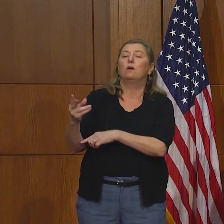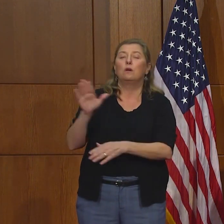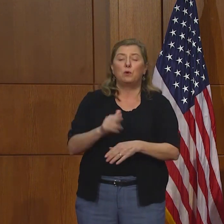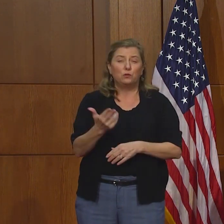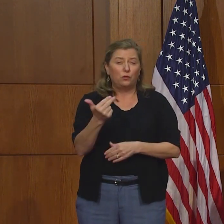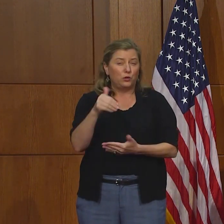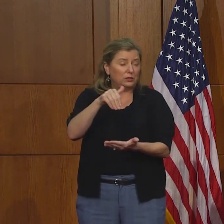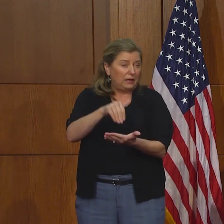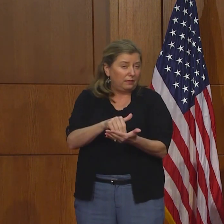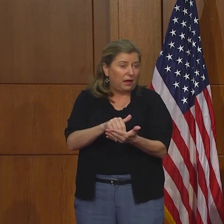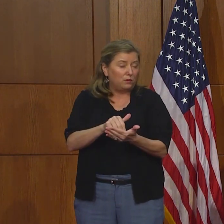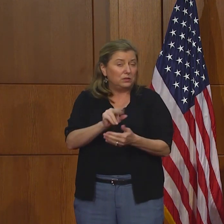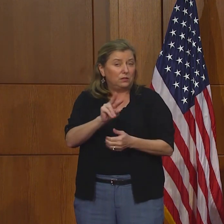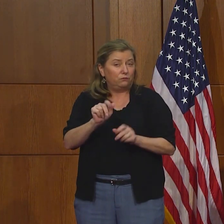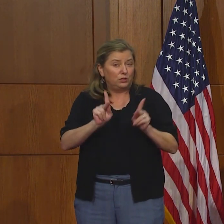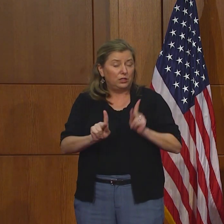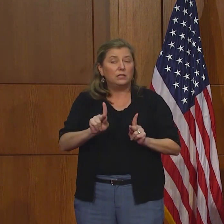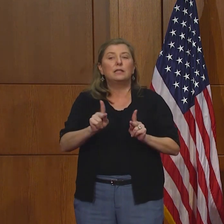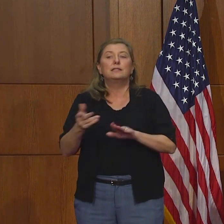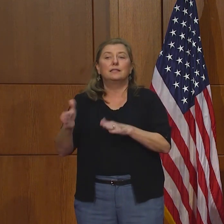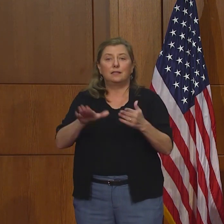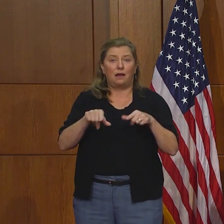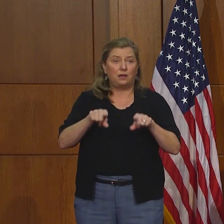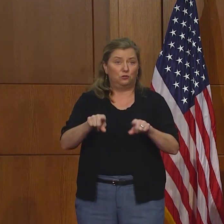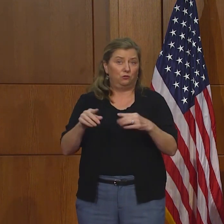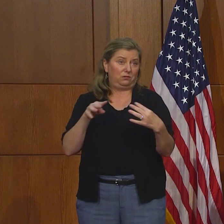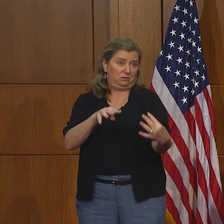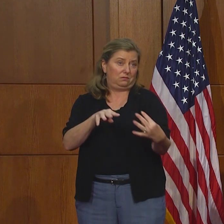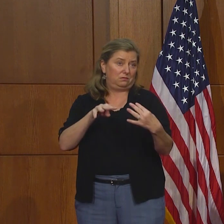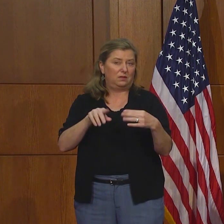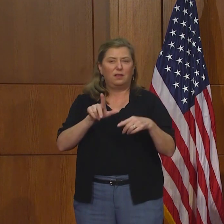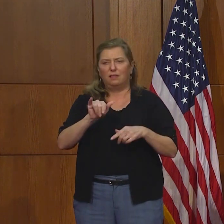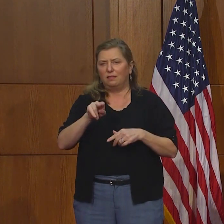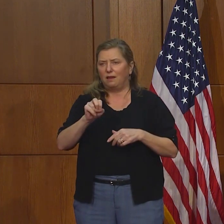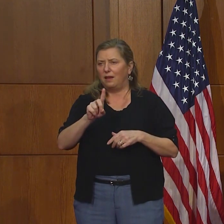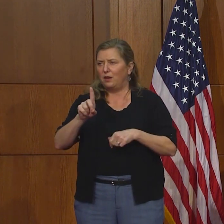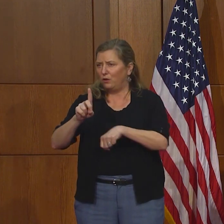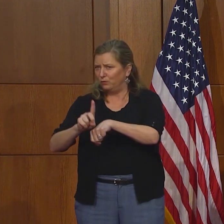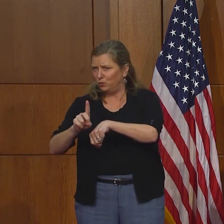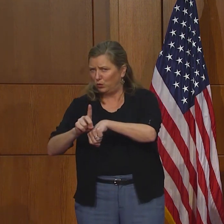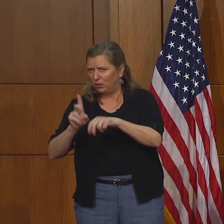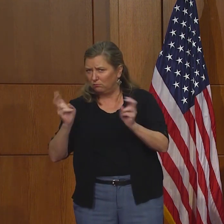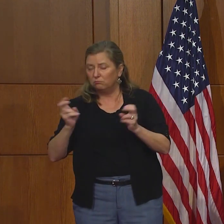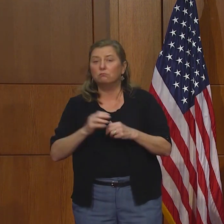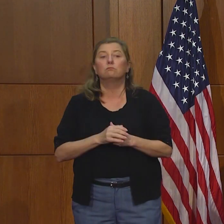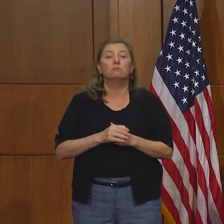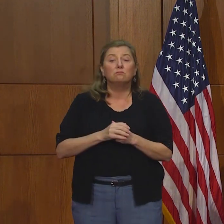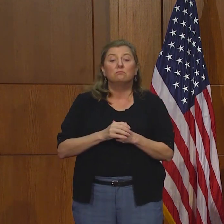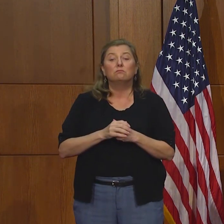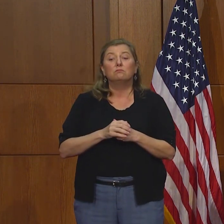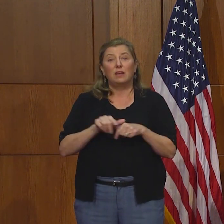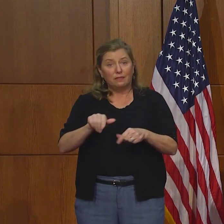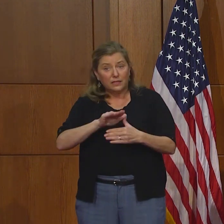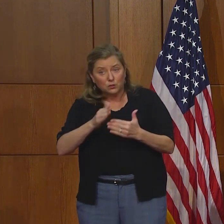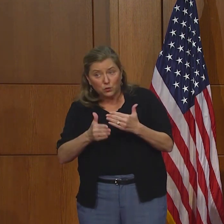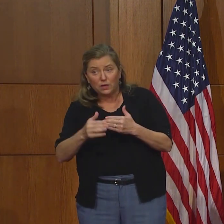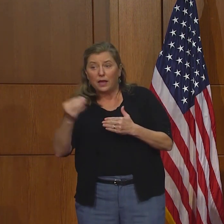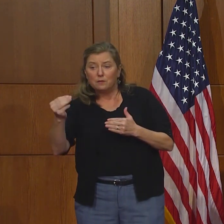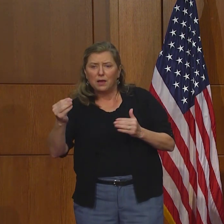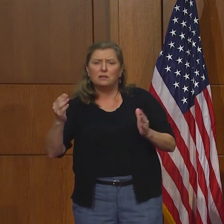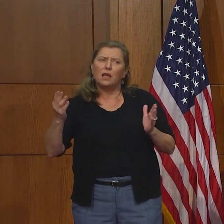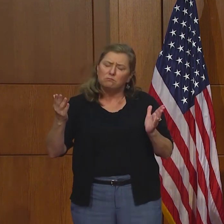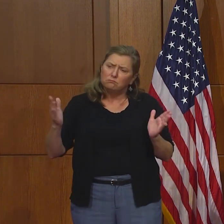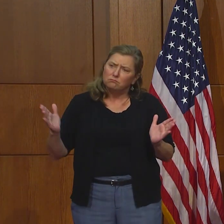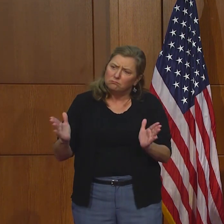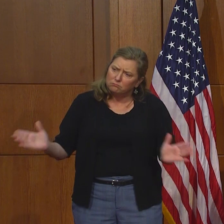.000 personas de Virginia han muerto sirviendo en el ejército. El lunes yo les pido a todos que